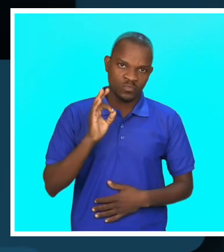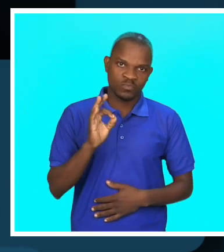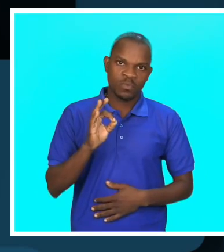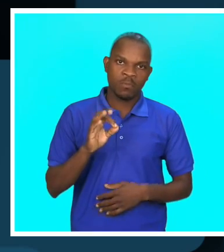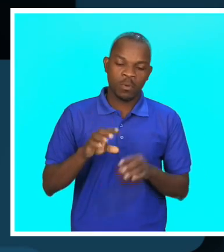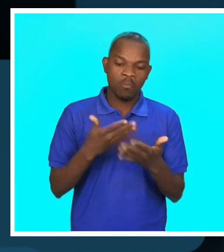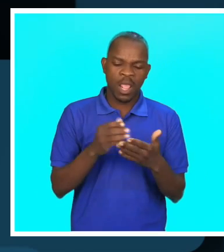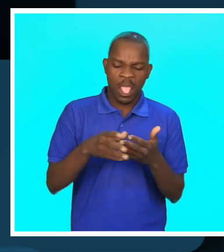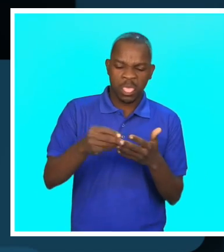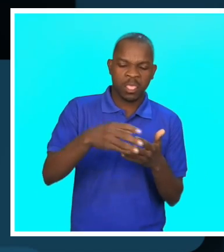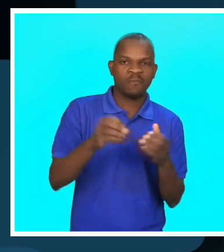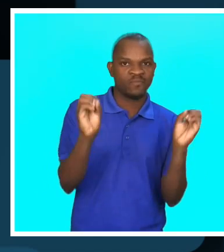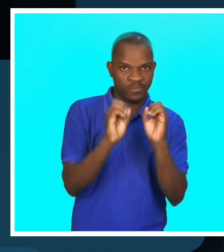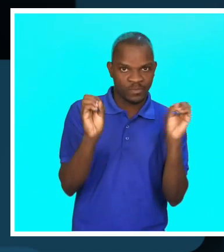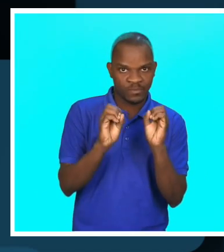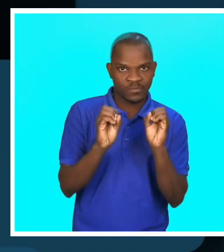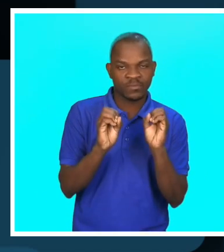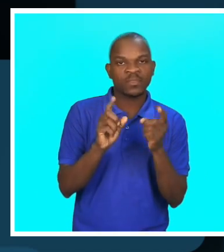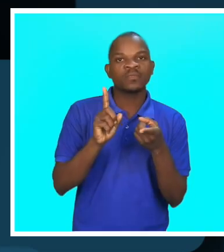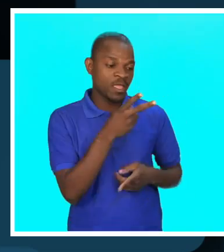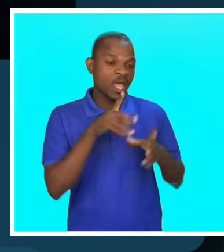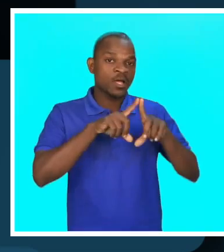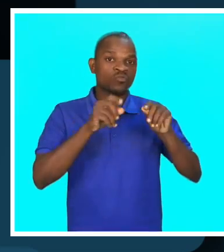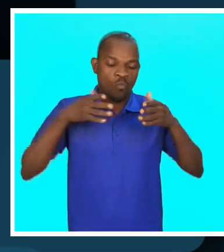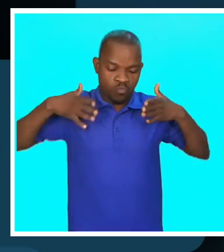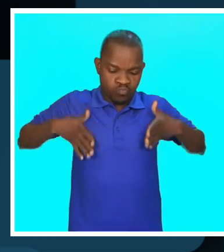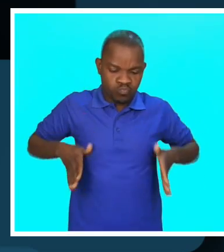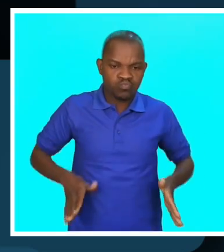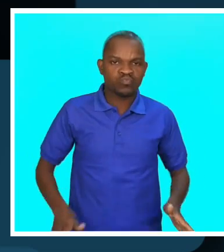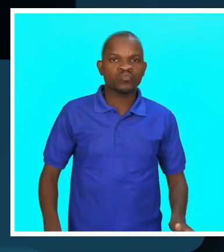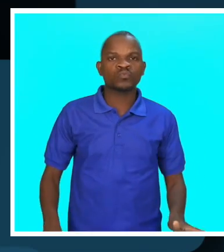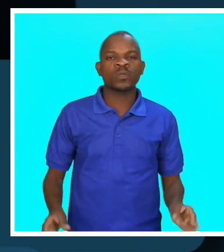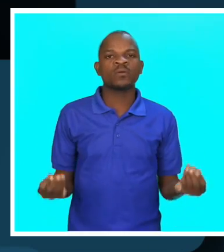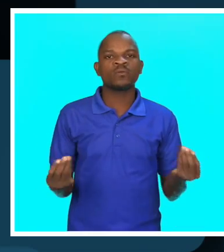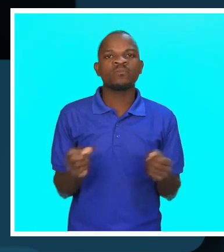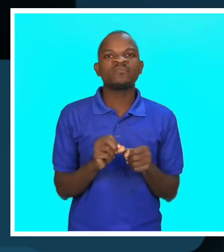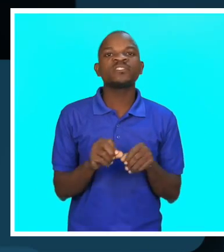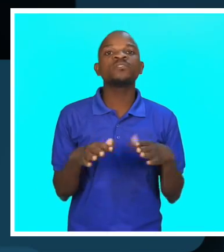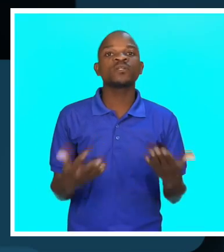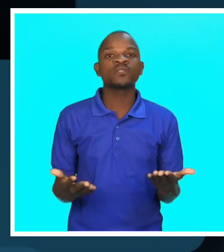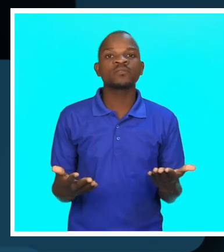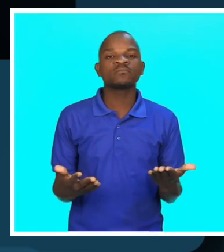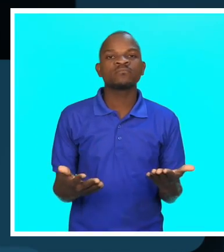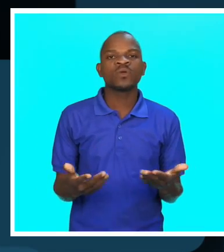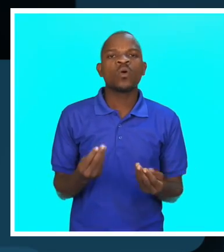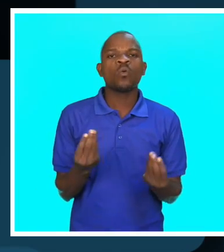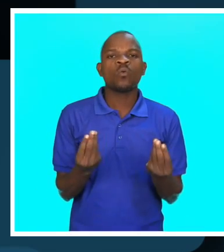saco, tratar bem esse saco para não desfiar. Que tipo de tecido aqui é usado? É, é, é, como um